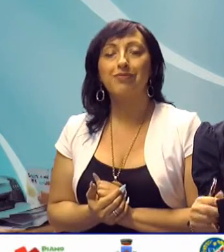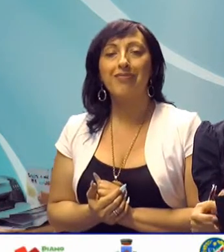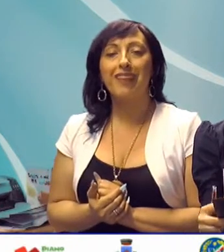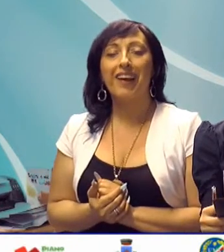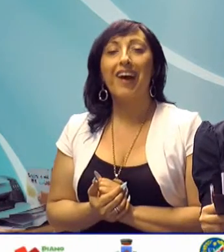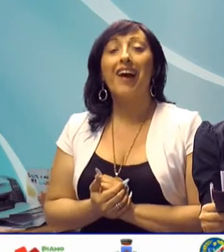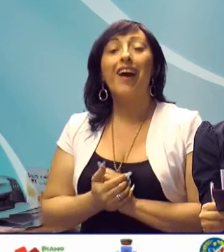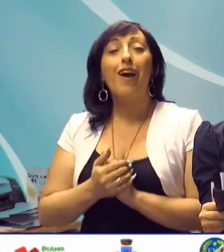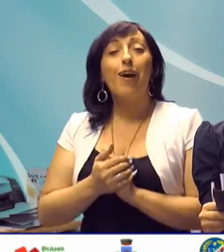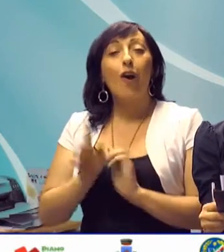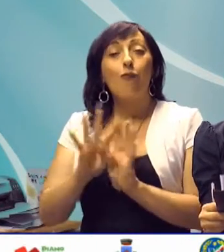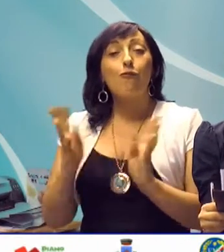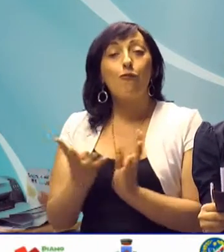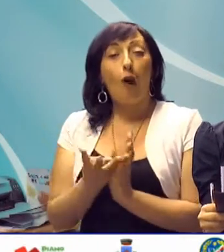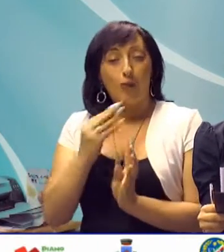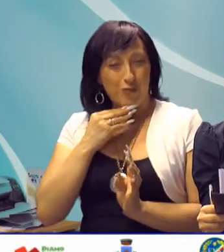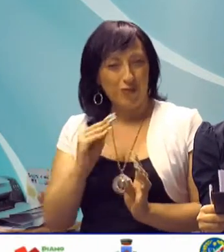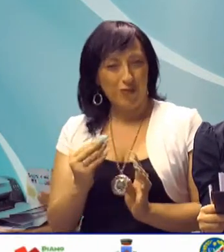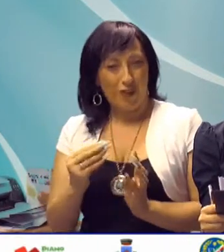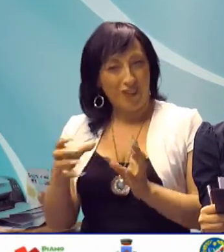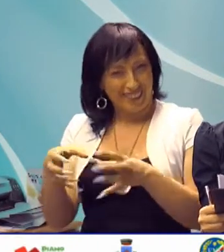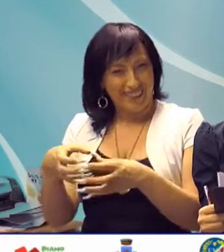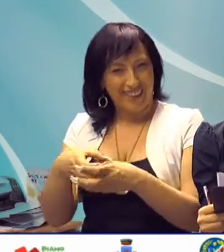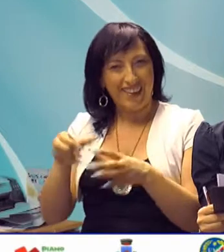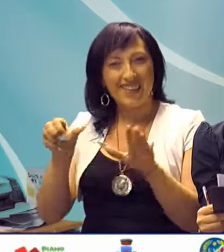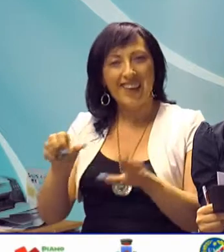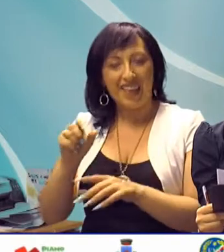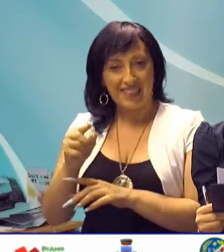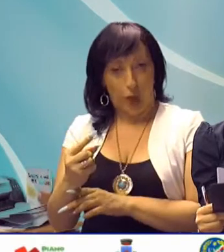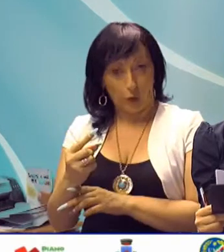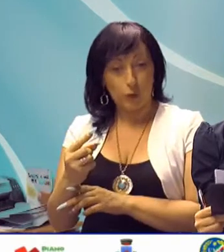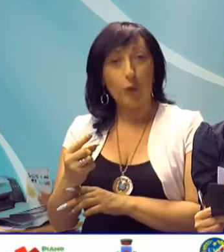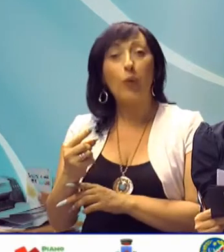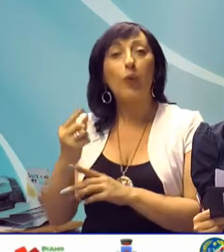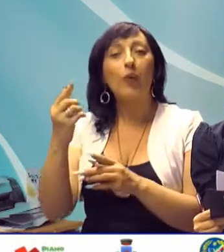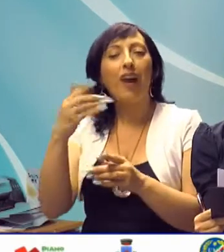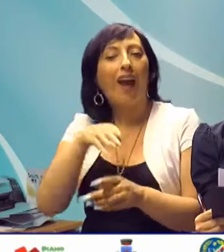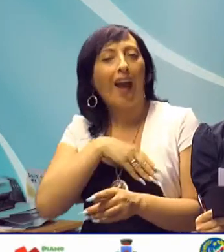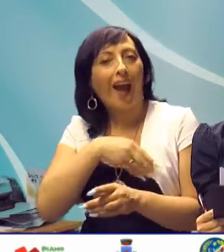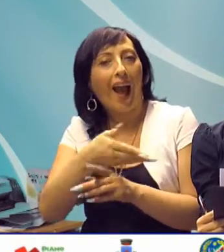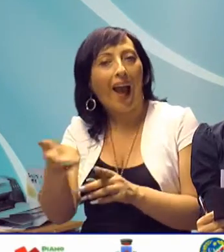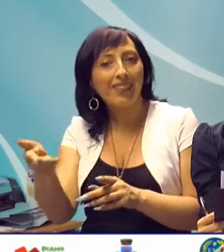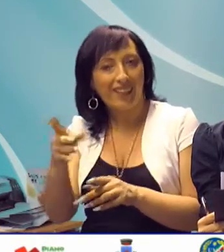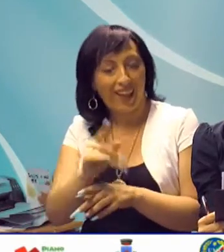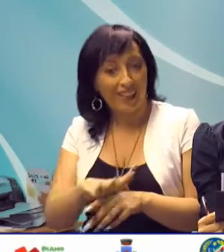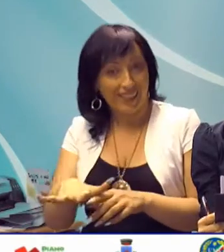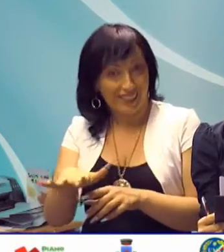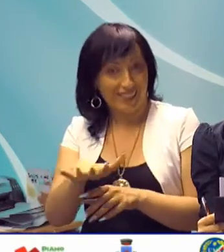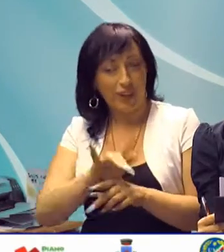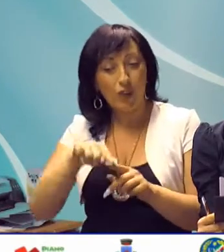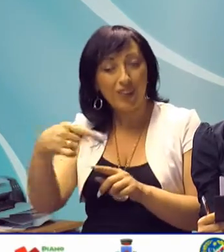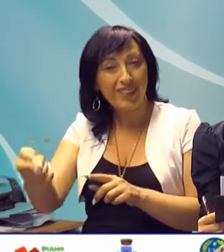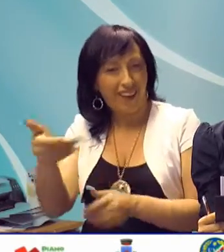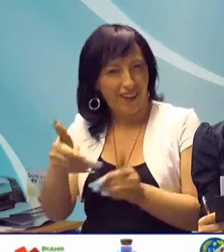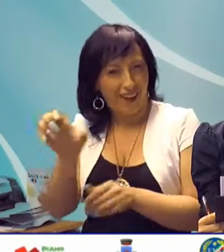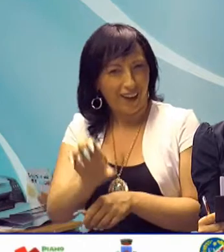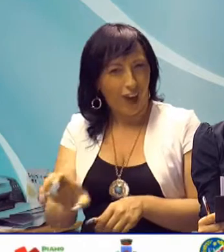Il Forum dei Giovani del Distretto 61 ha invitato i candidati del territorio alle prossime